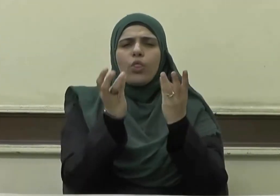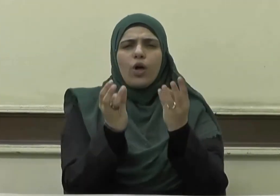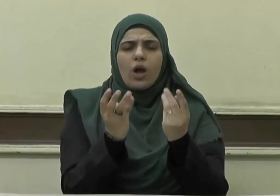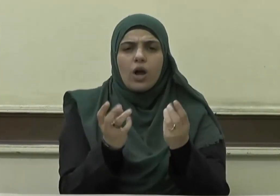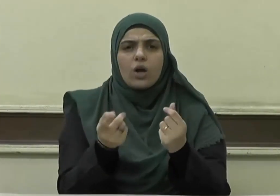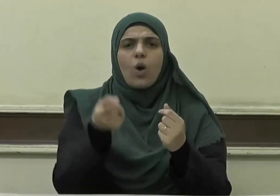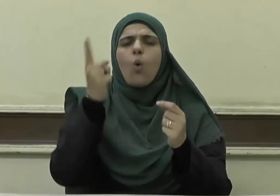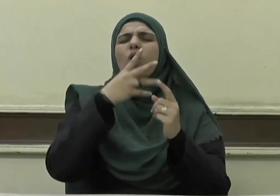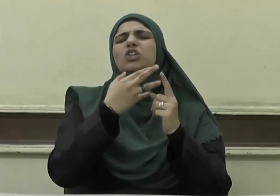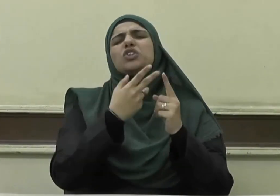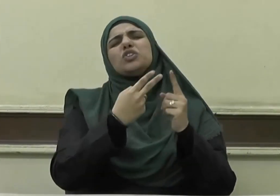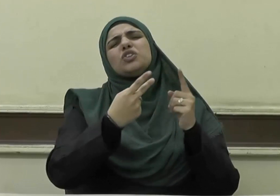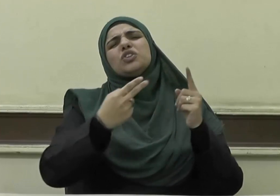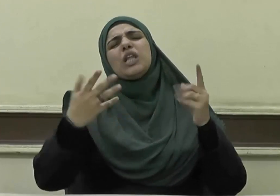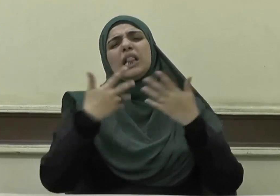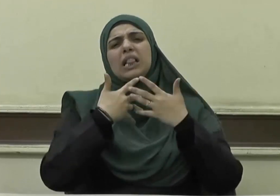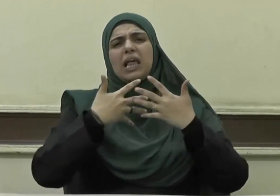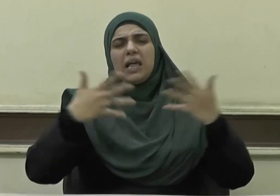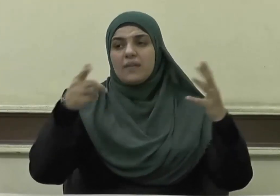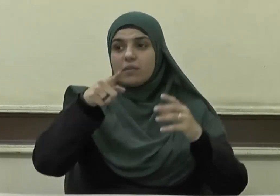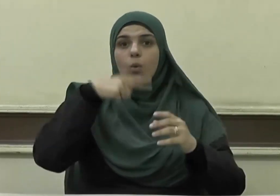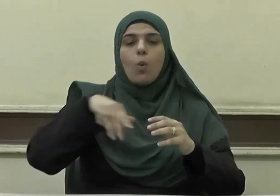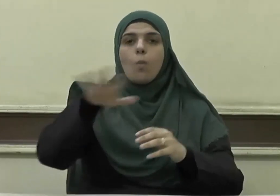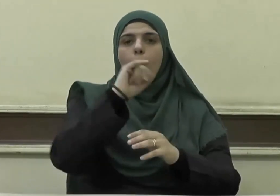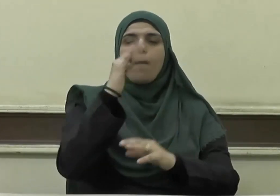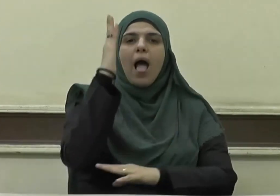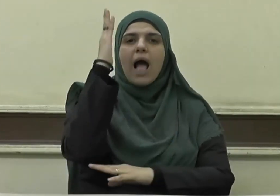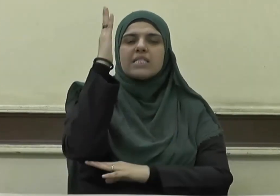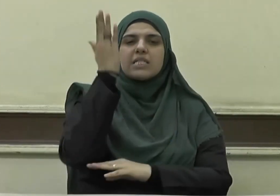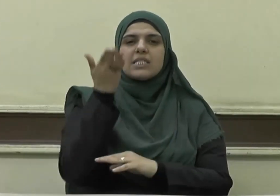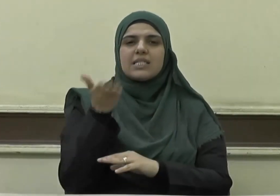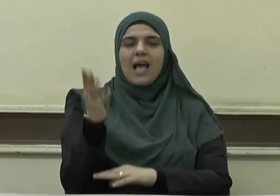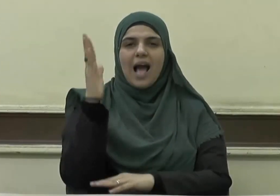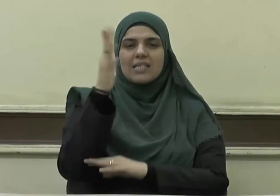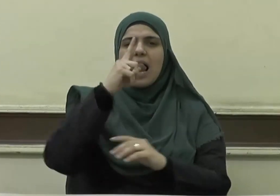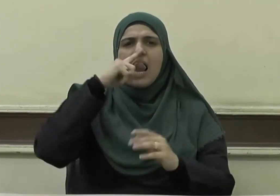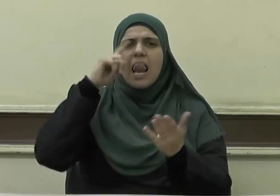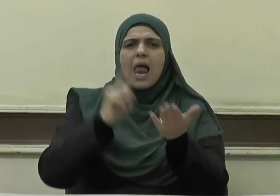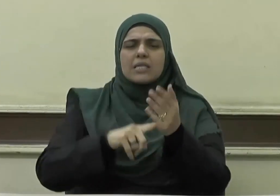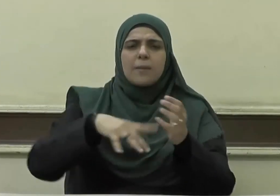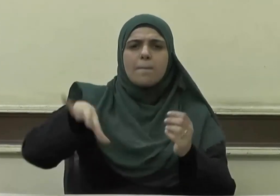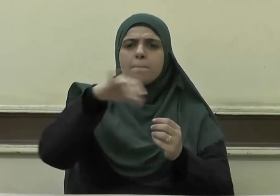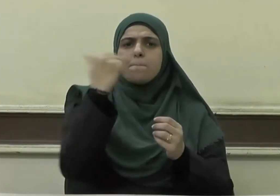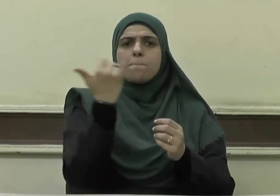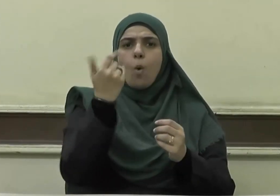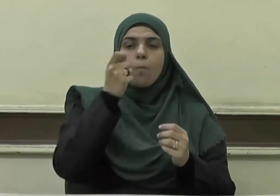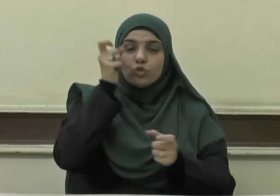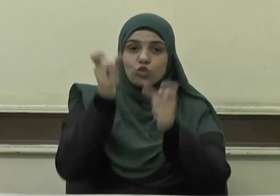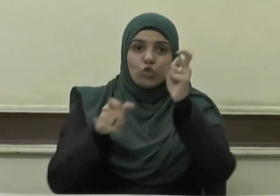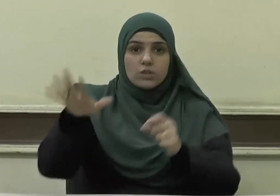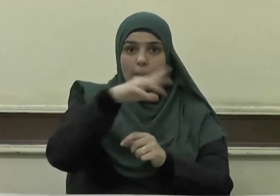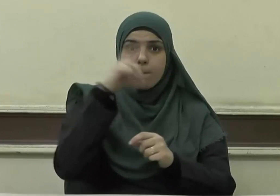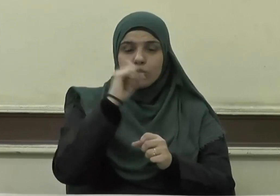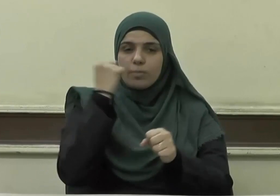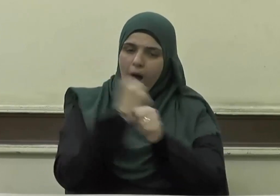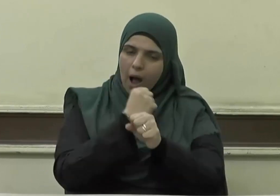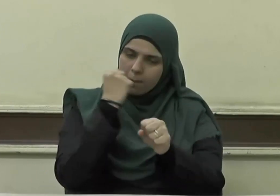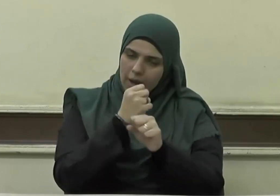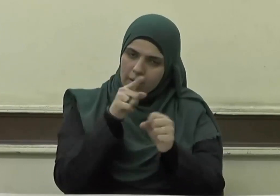فتلك أساسيات لا بد للمسلم أن يقوم بها حيث